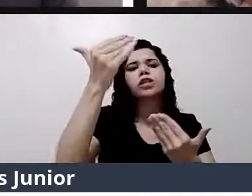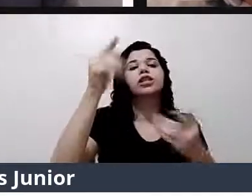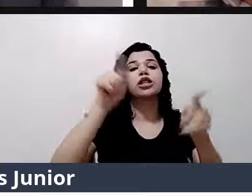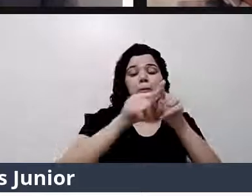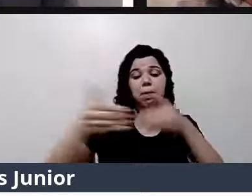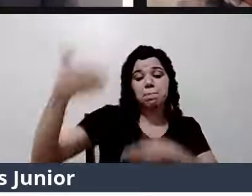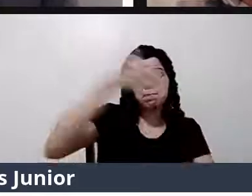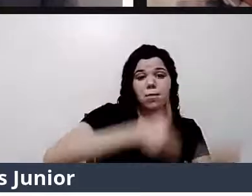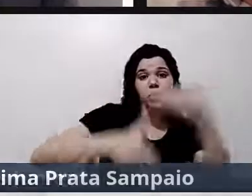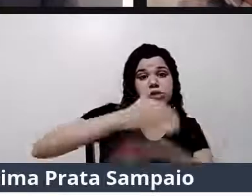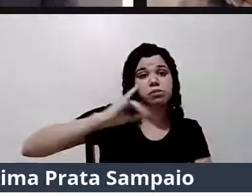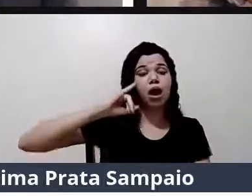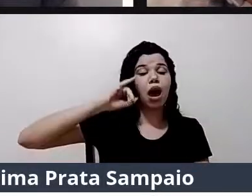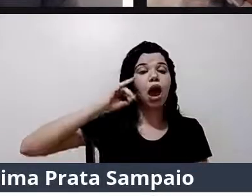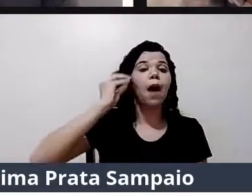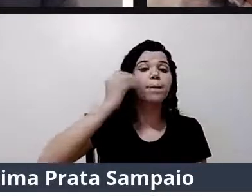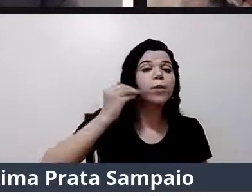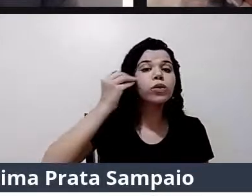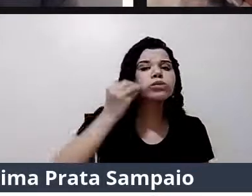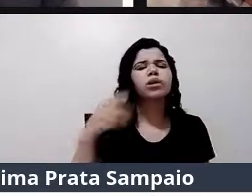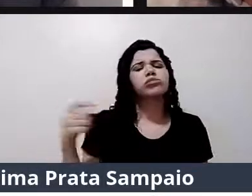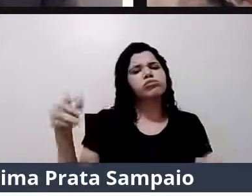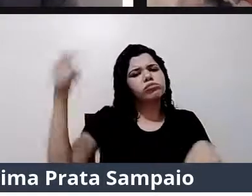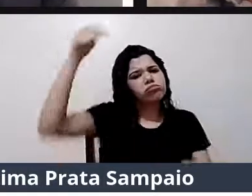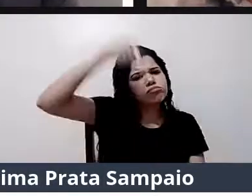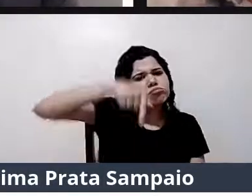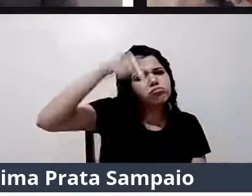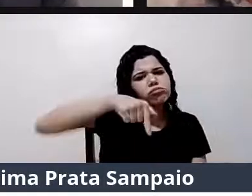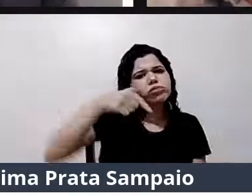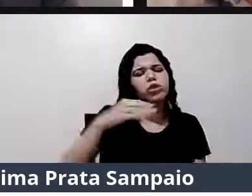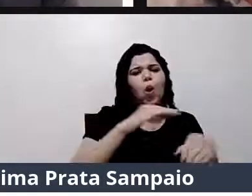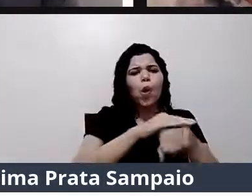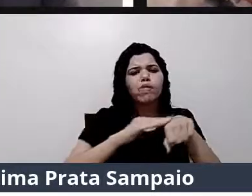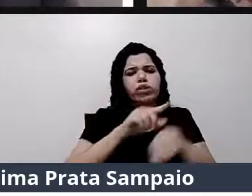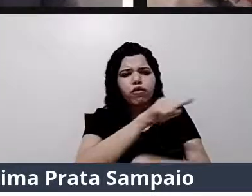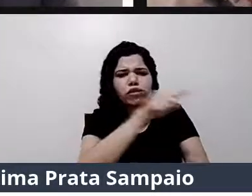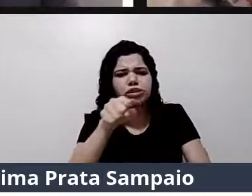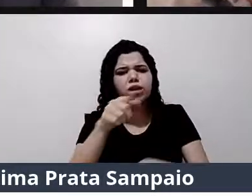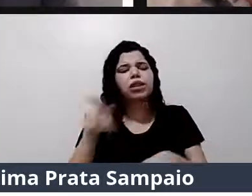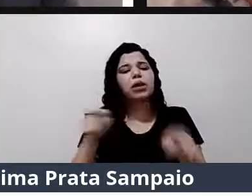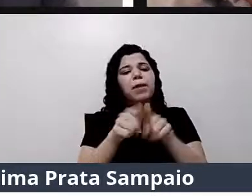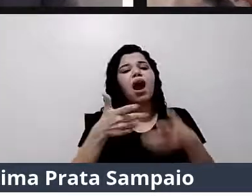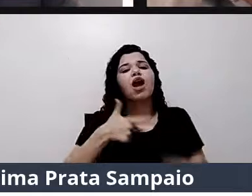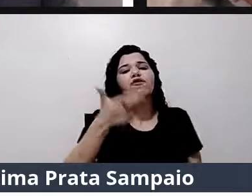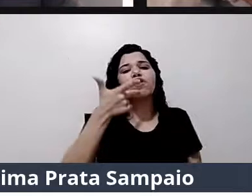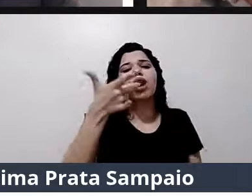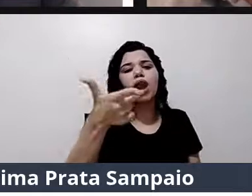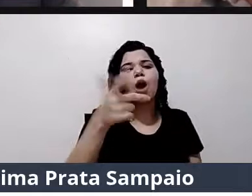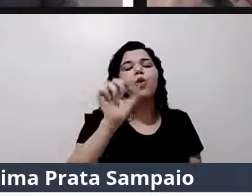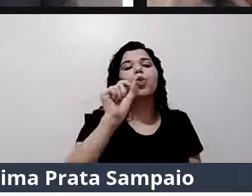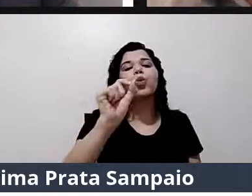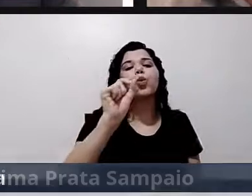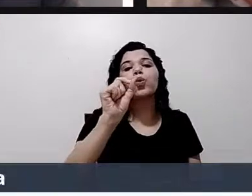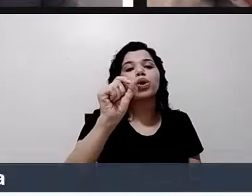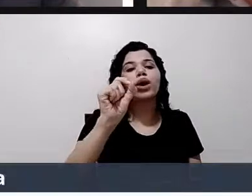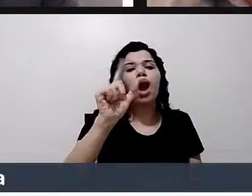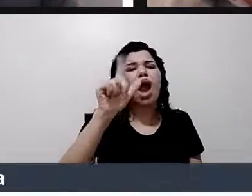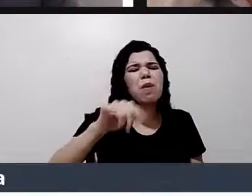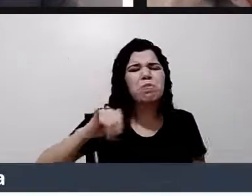oportunidade de estar aqui conversando com as pessoas, eu gostaria de dizer do compromisso. É muito importante que cada um de